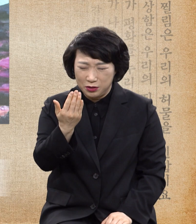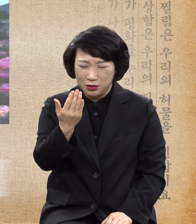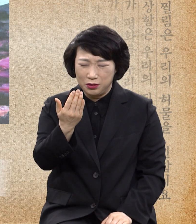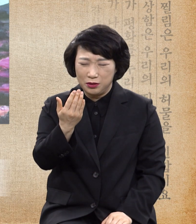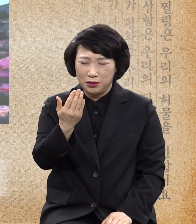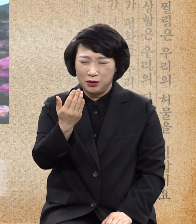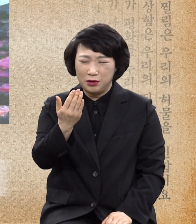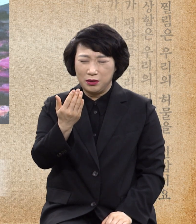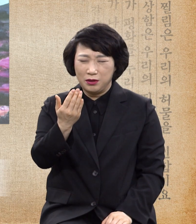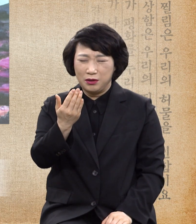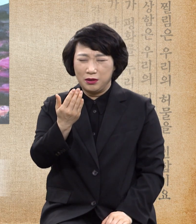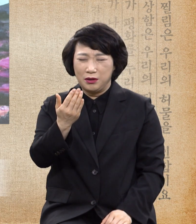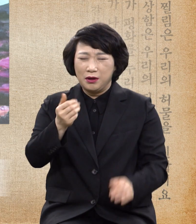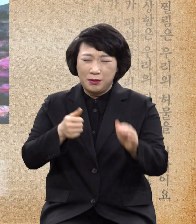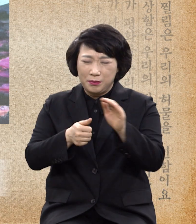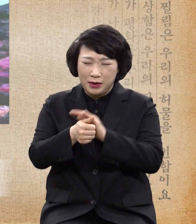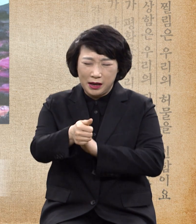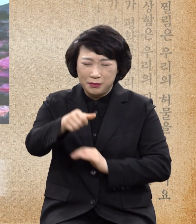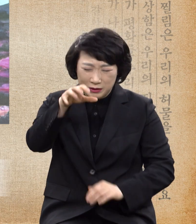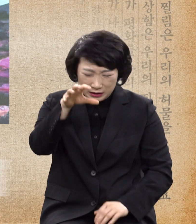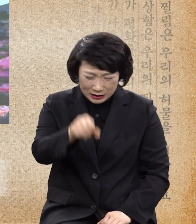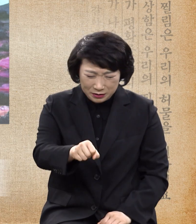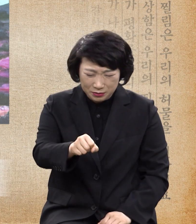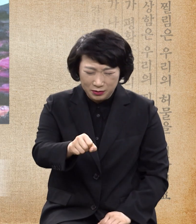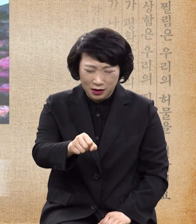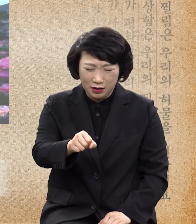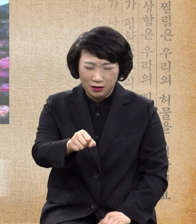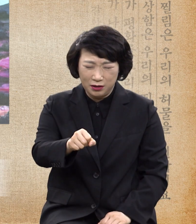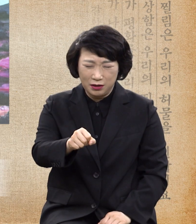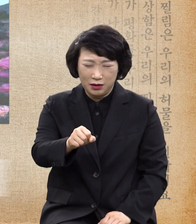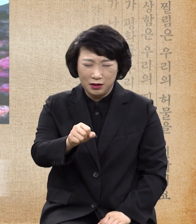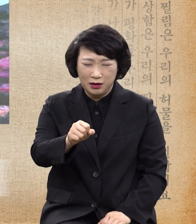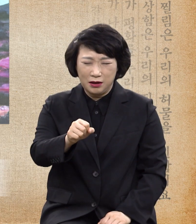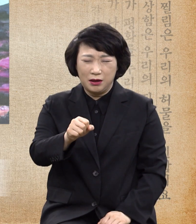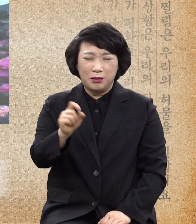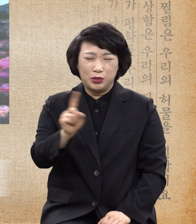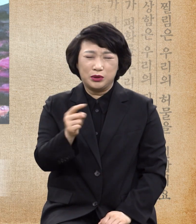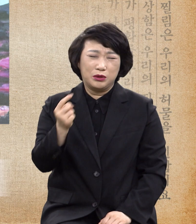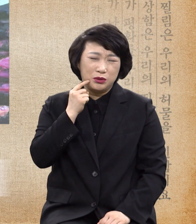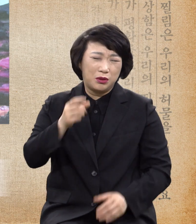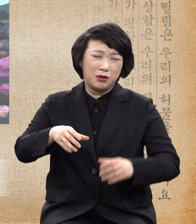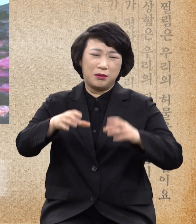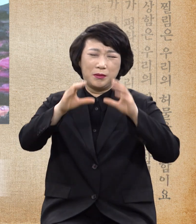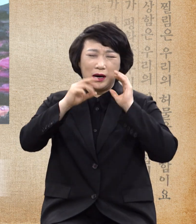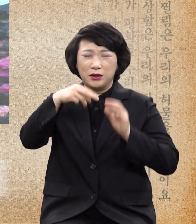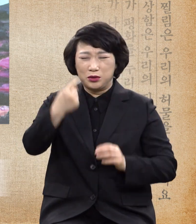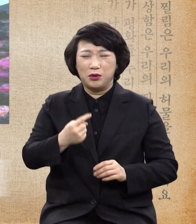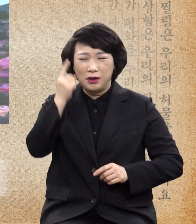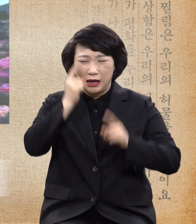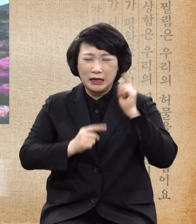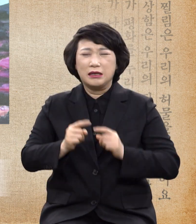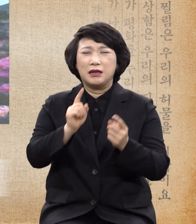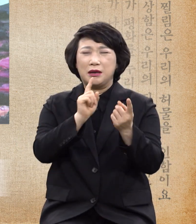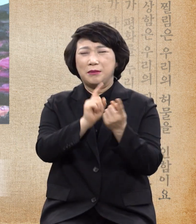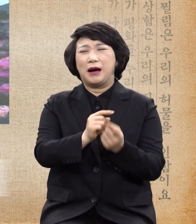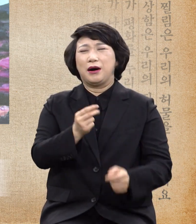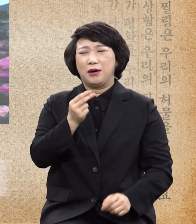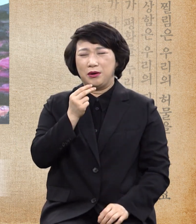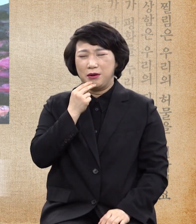뱀을 집으며 무슨 독을 마실지라도 해를 받지